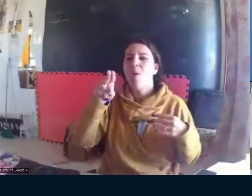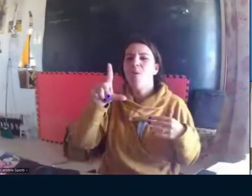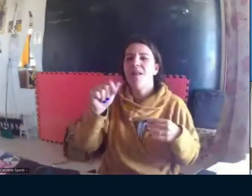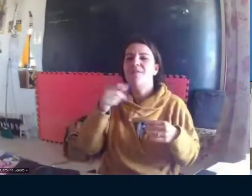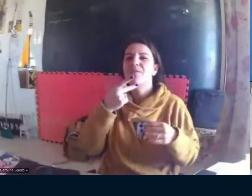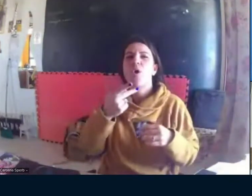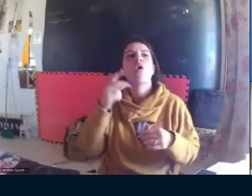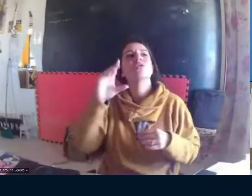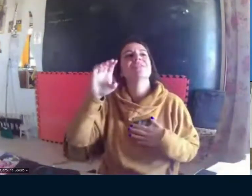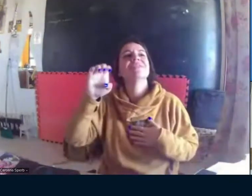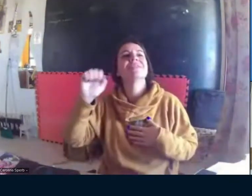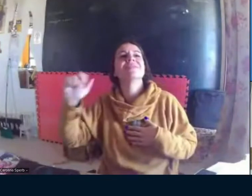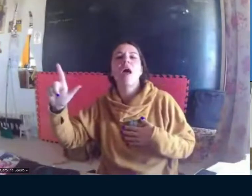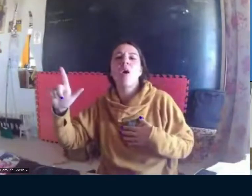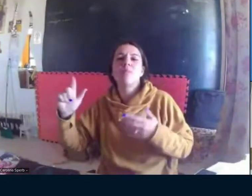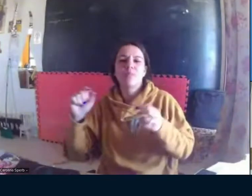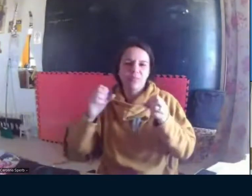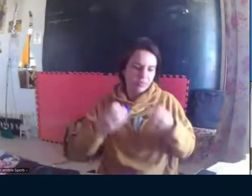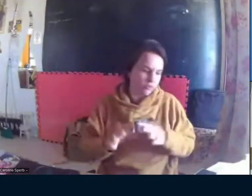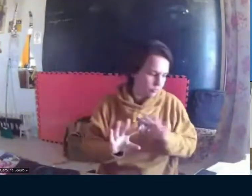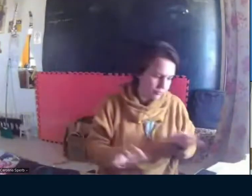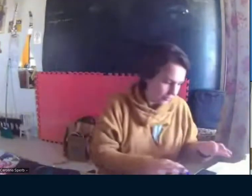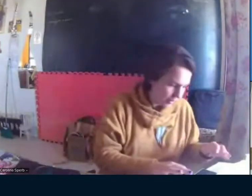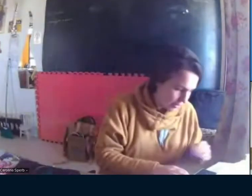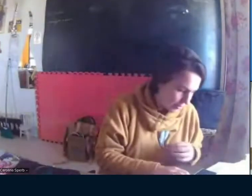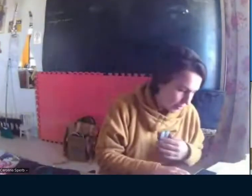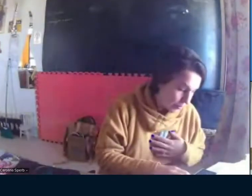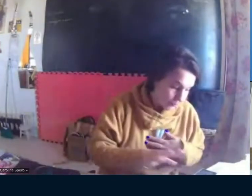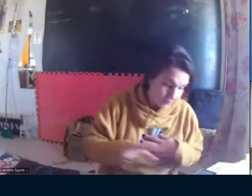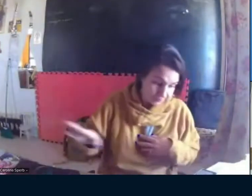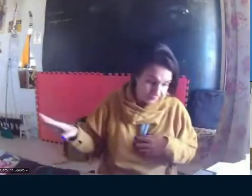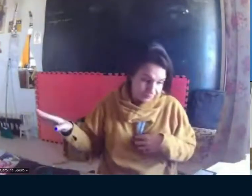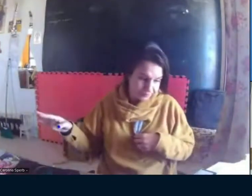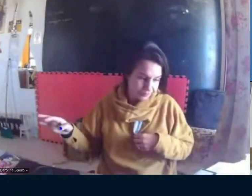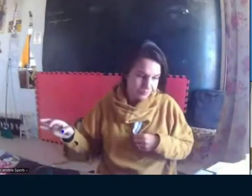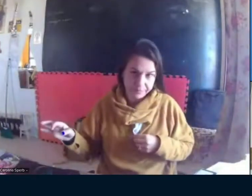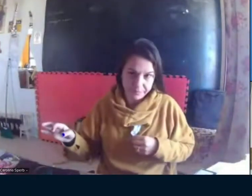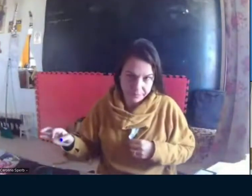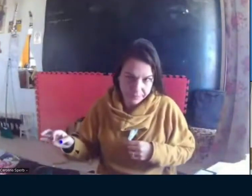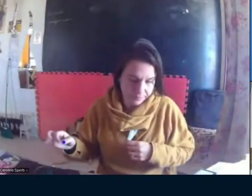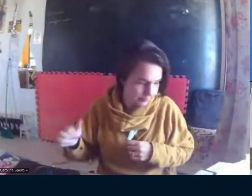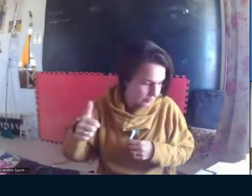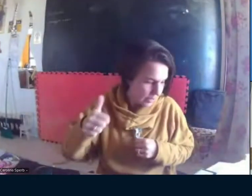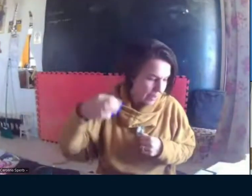para outras pessoas poderem também saberem.